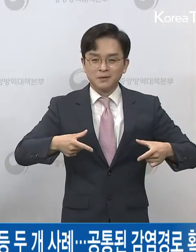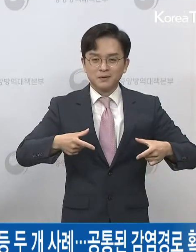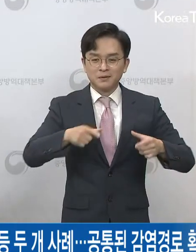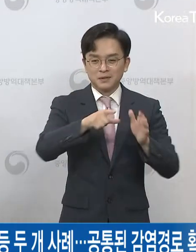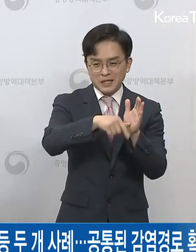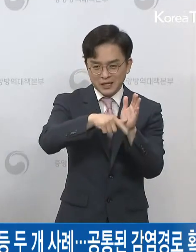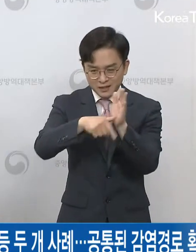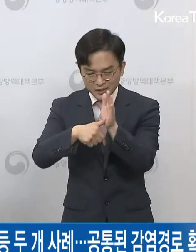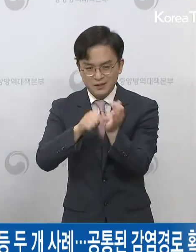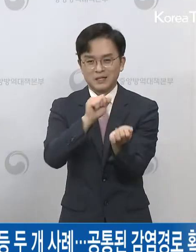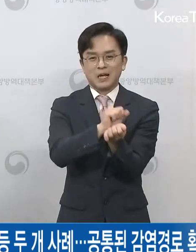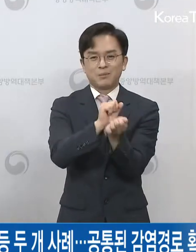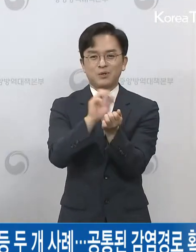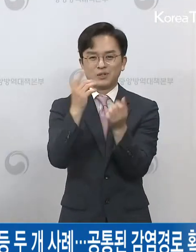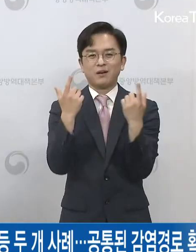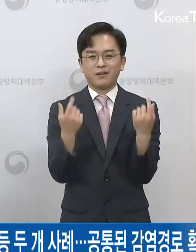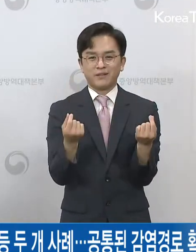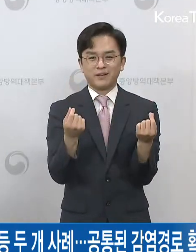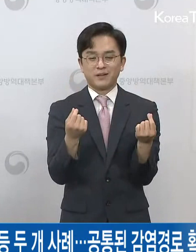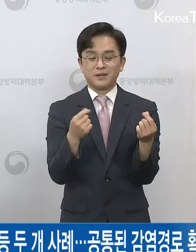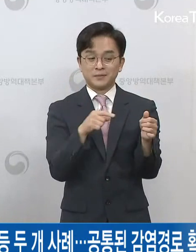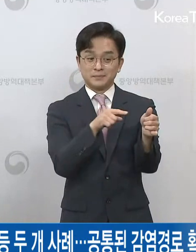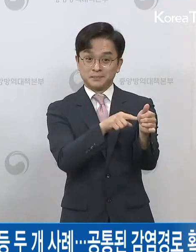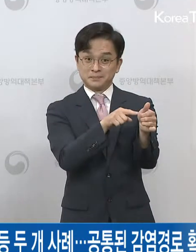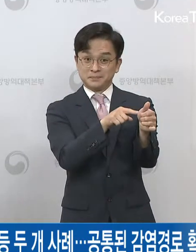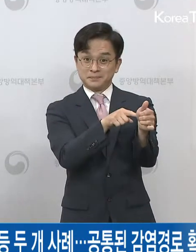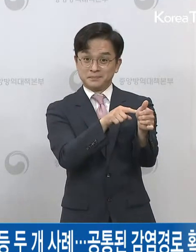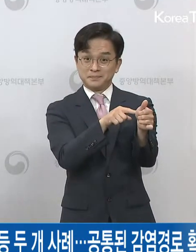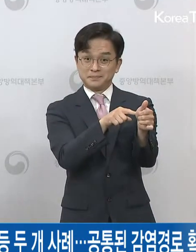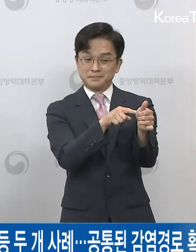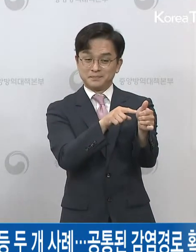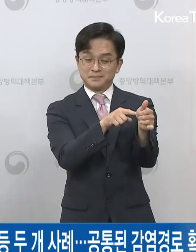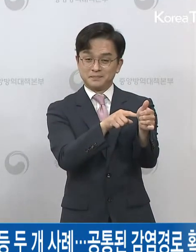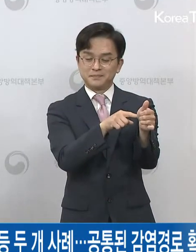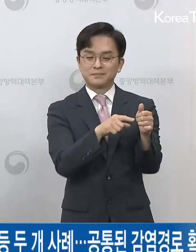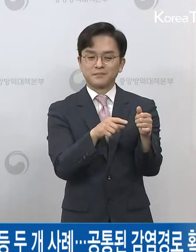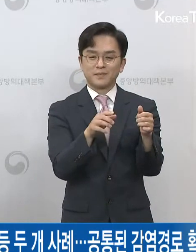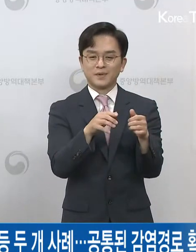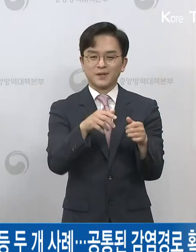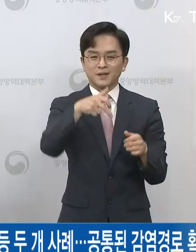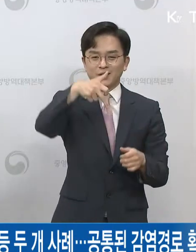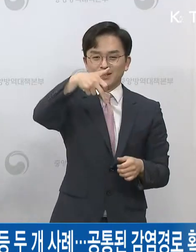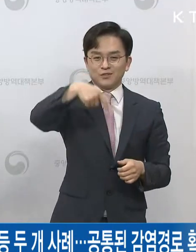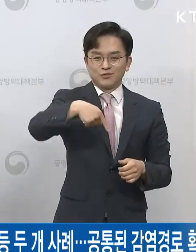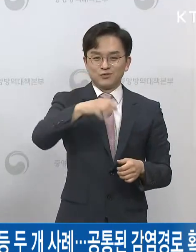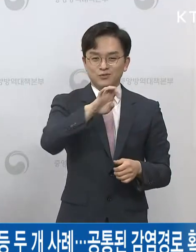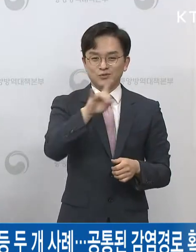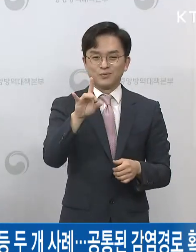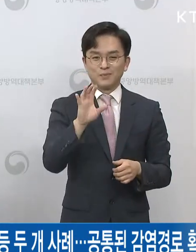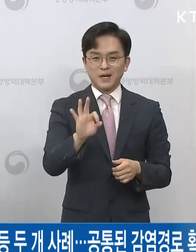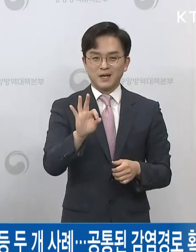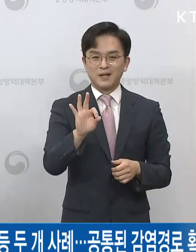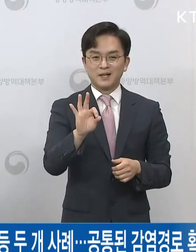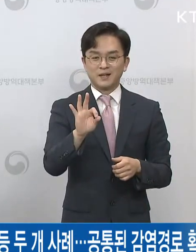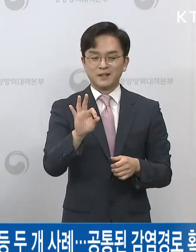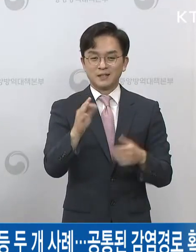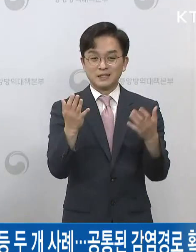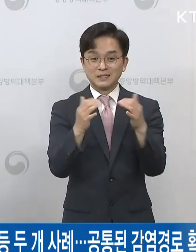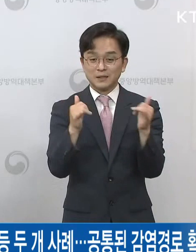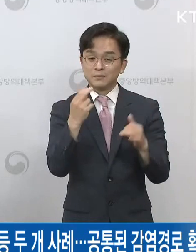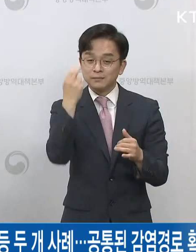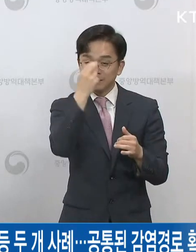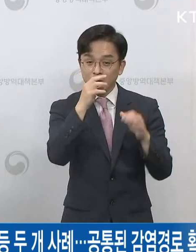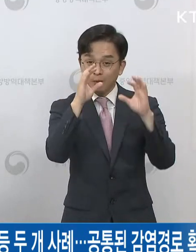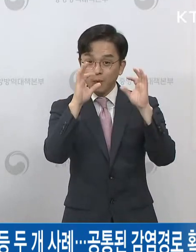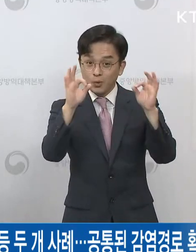증상을 보이는 경우에는 이 경우도 무증상자가 상당히 있습니다. 저희가 이제 집단 일제검사를 했기 때문에 저희가